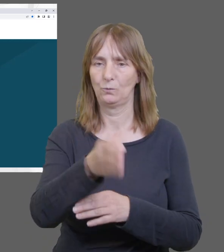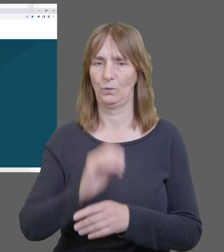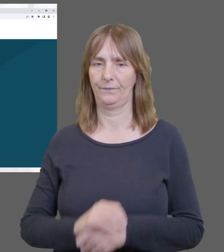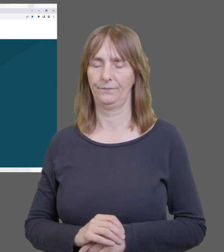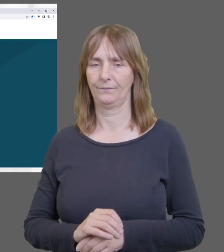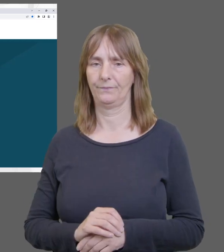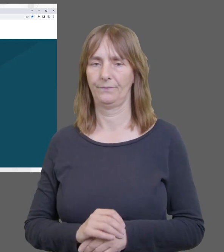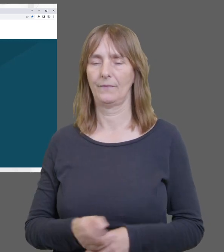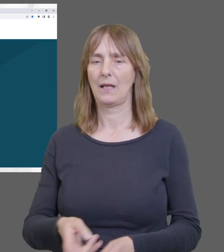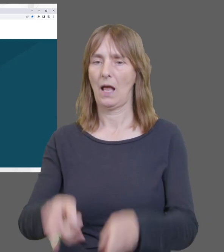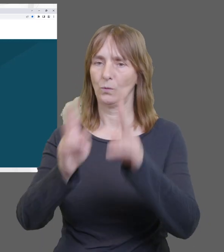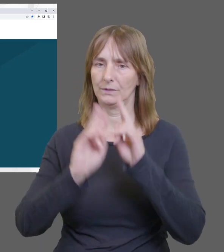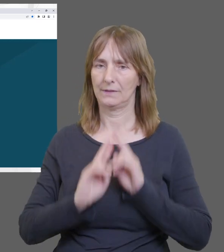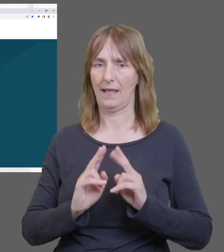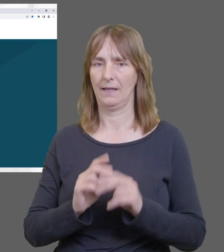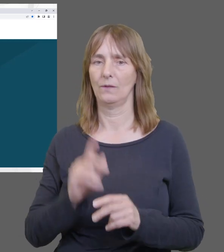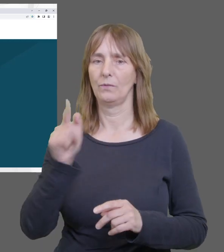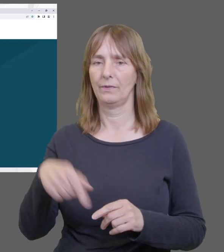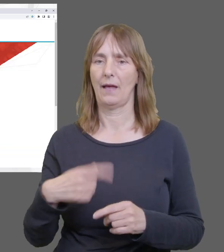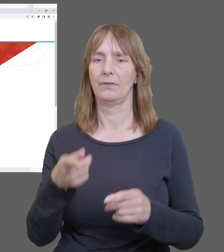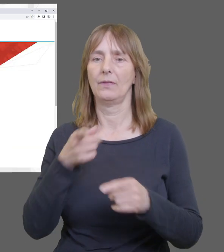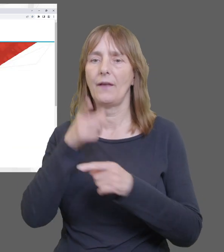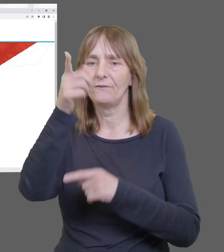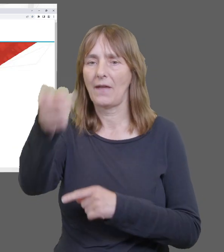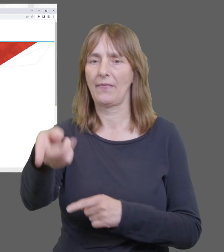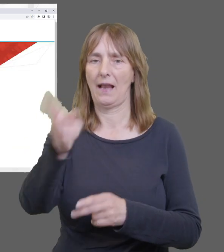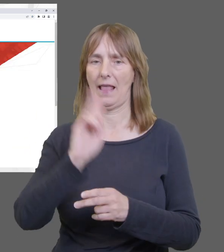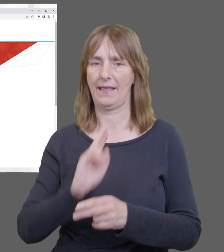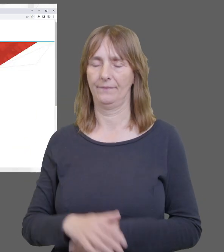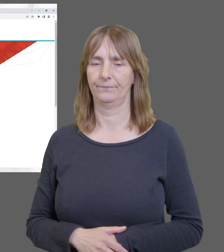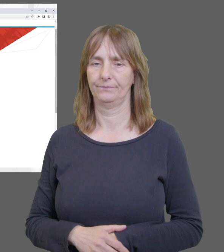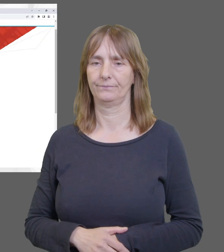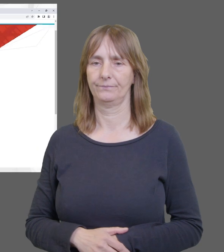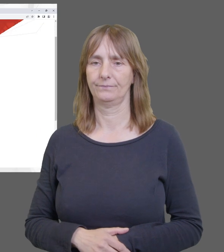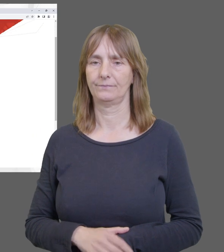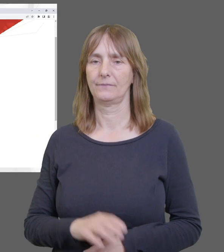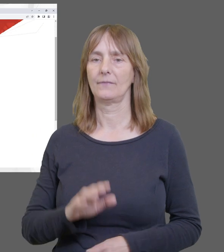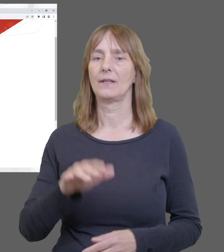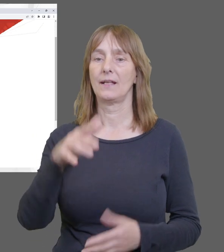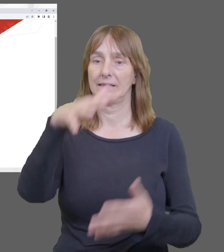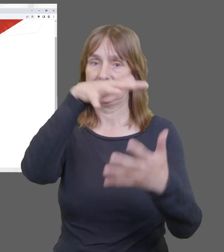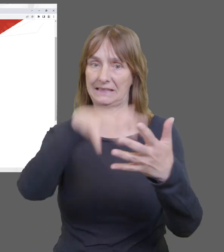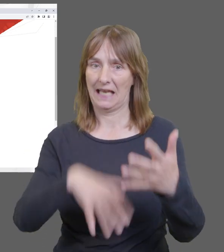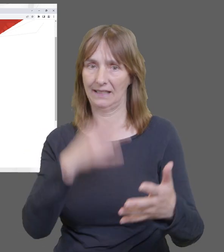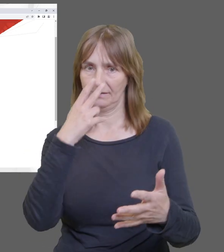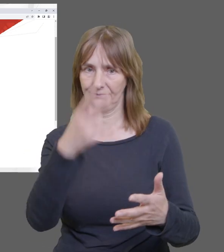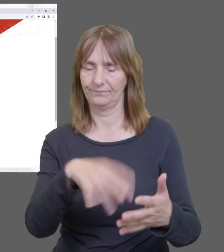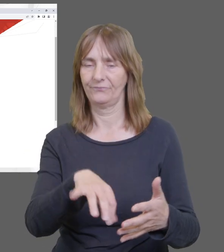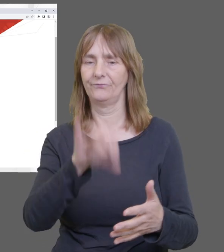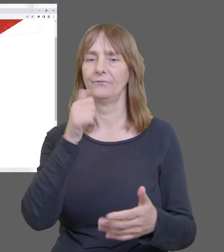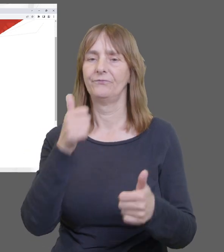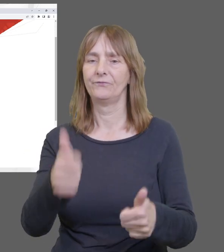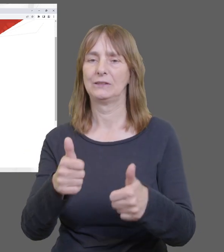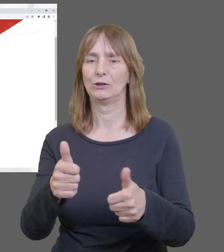-Fernleihe zur gewünschten Seite. Hier finden Sie alle wichtigen Informationen zur Fernleihe, die